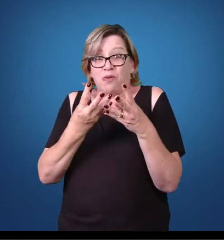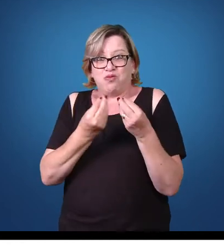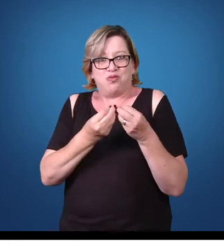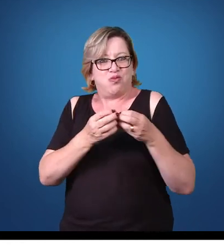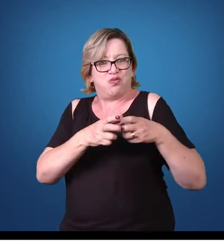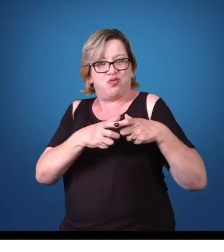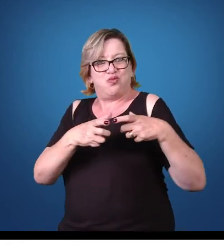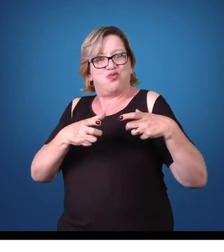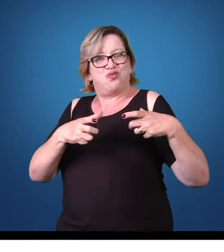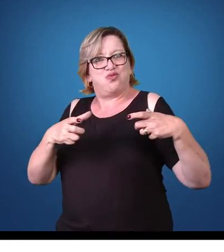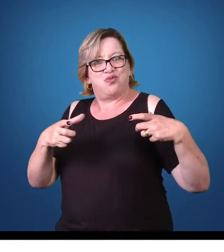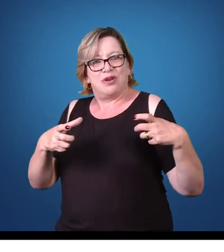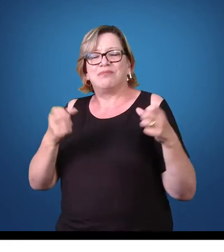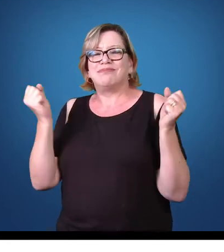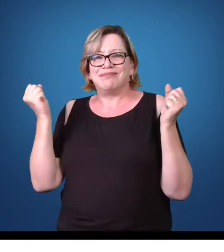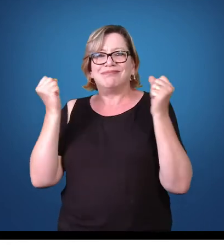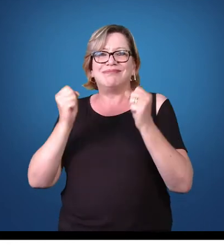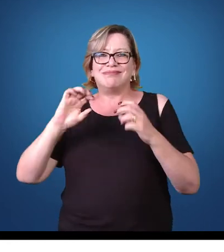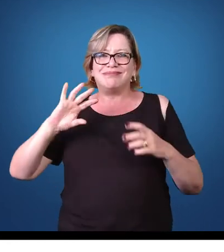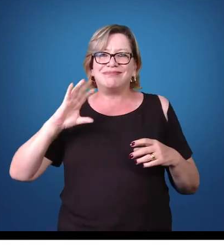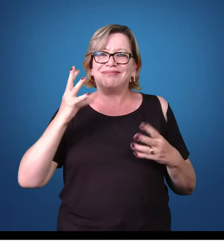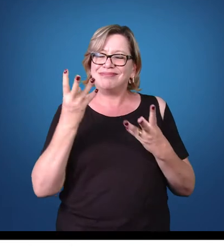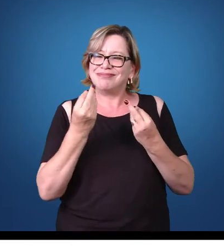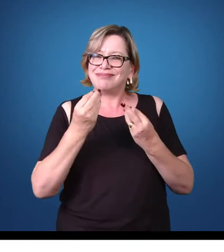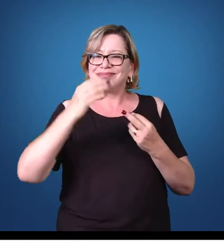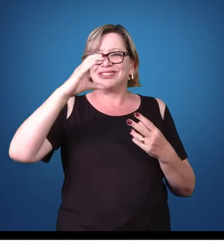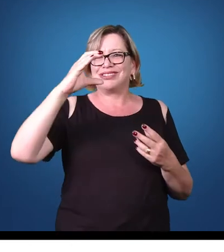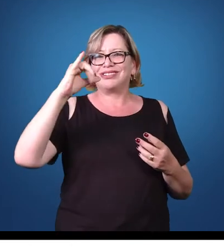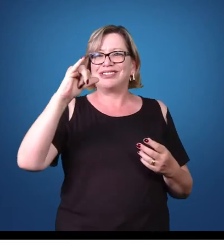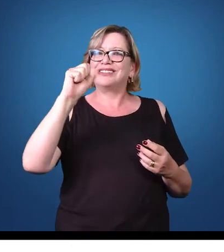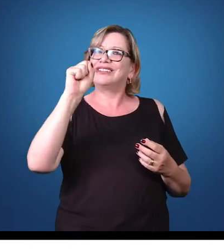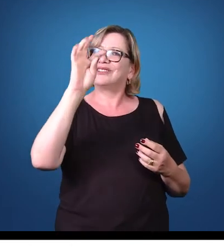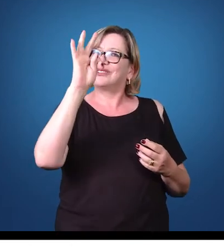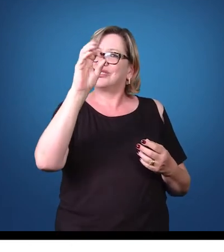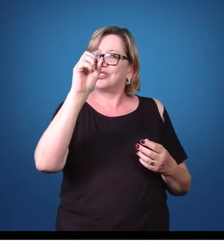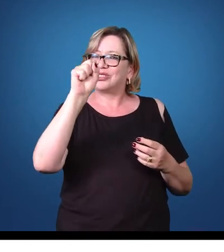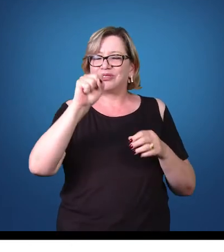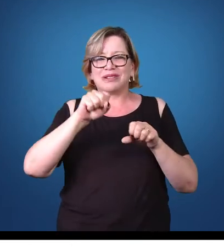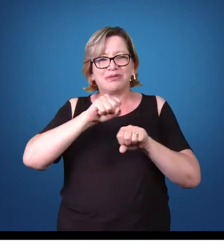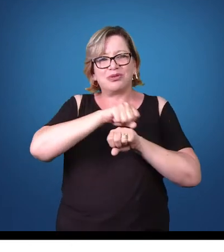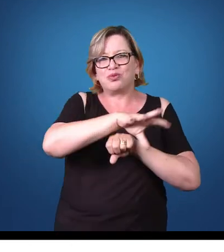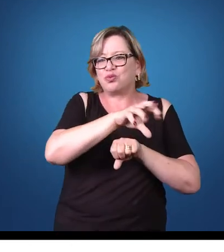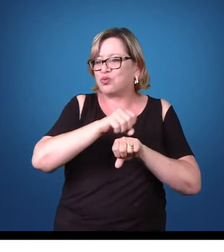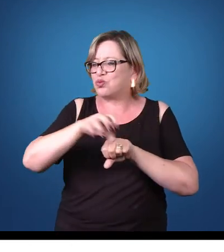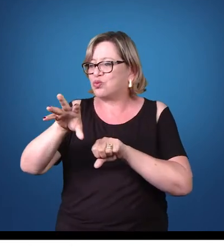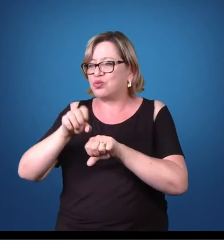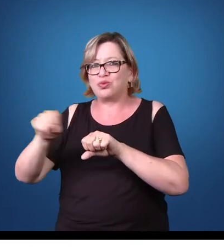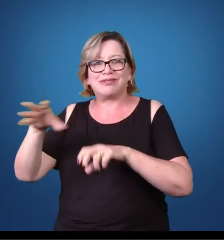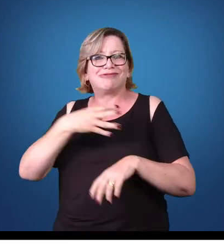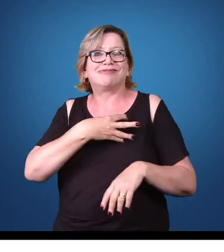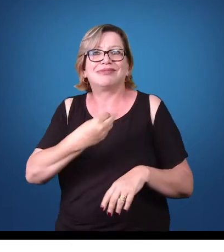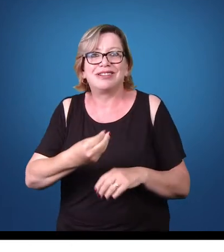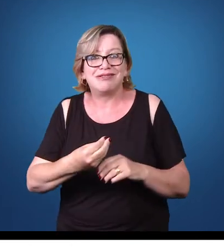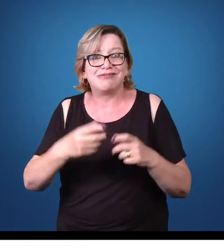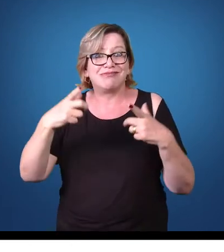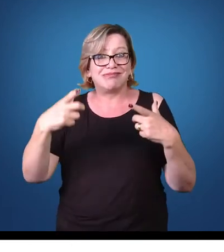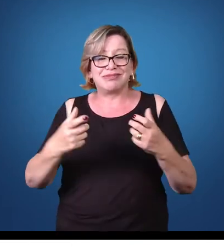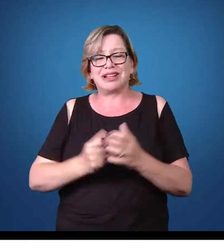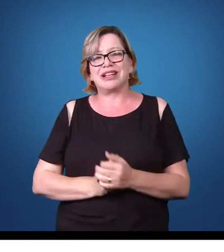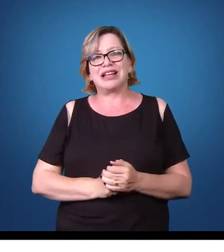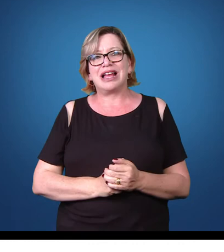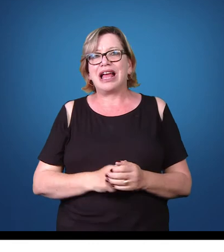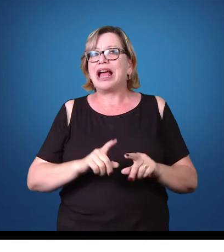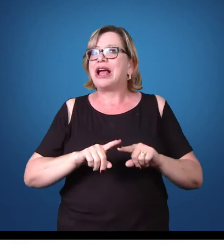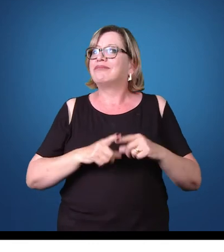muitos cistos para disseminar cada vez mais as suas proles no ambiente. No entanto, existe uma